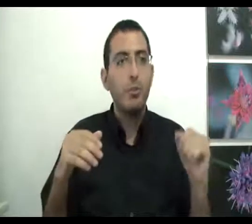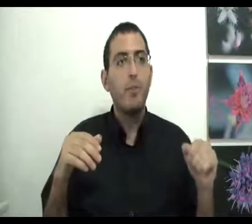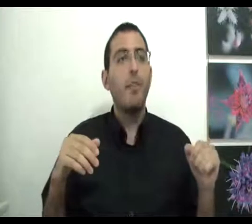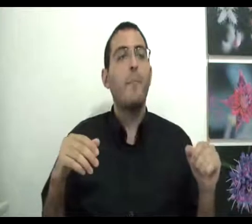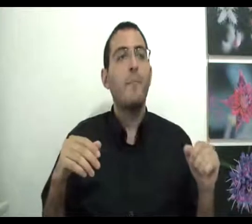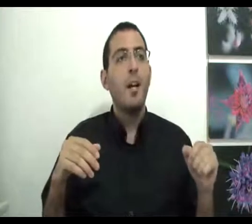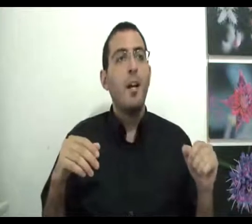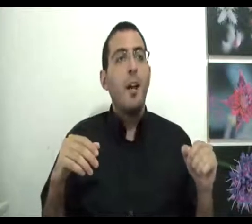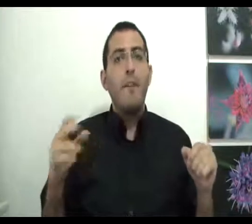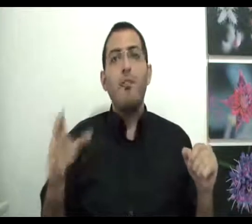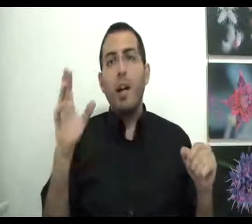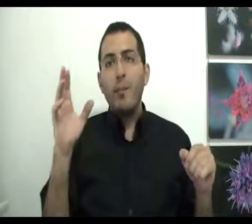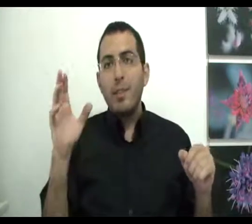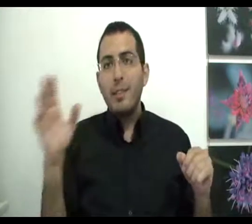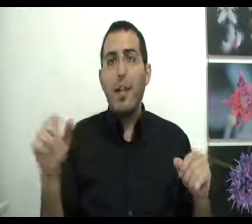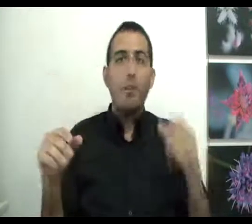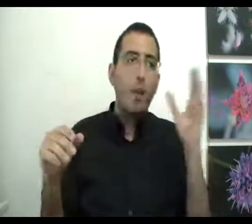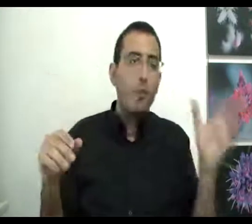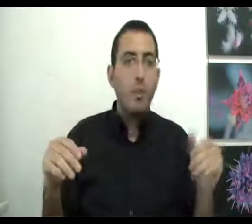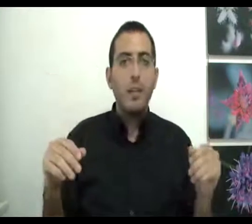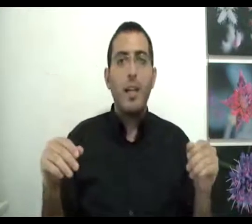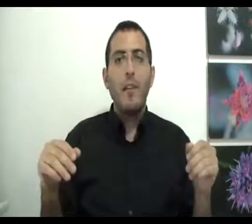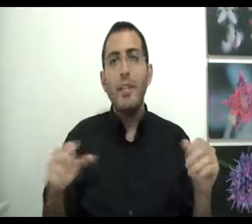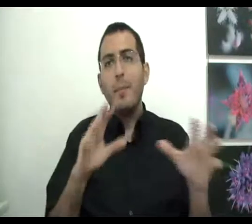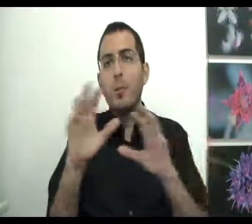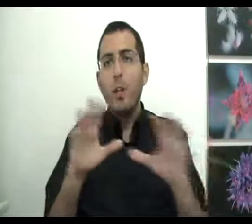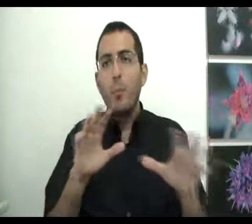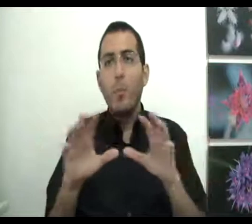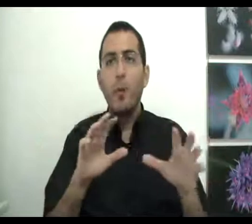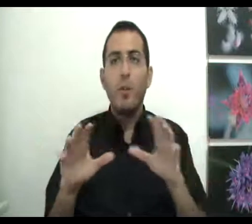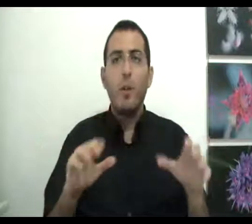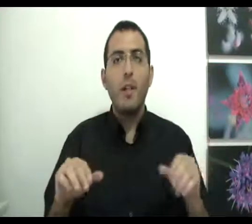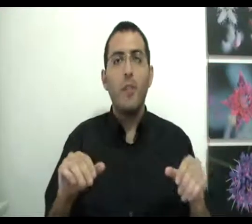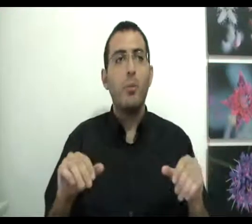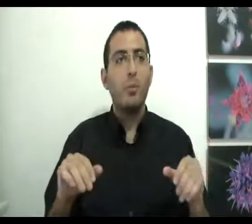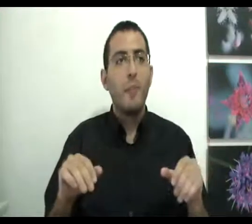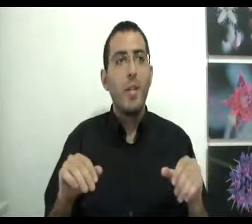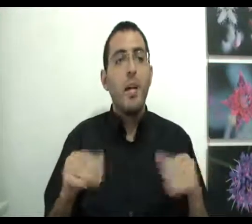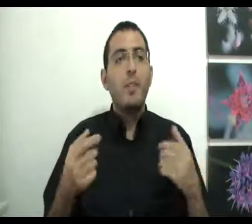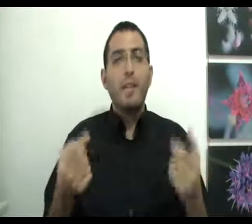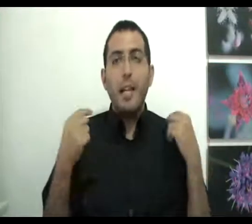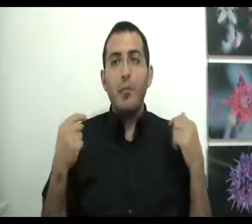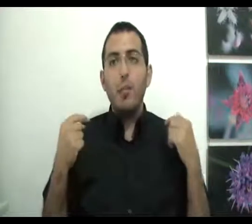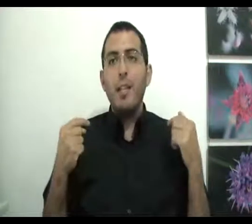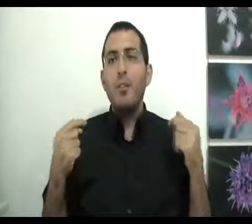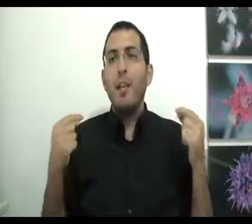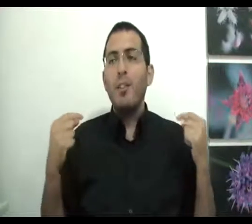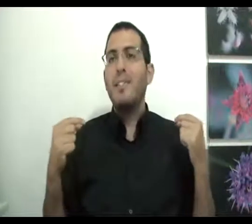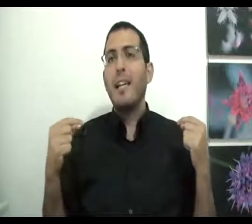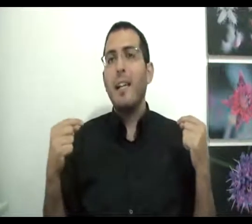שורפים ויש דברים שאתה צריך ויש דברים שאתה לא צריך ויש שם את כל המוגבלות וכל הנפרדות עכשיו הילד שהוא נולד עוד אין לו את השכל